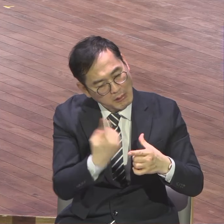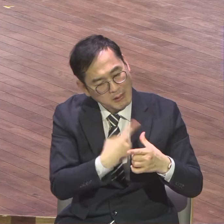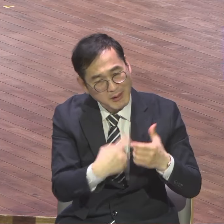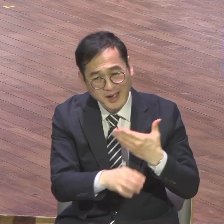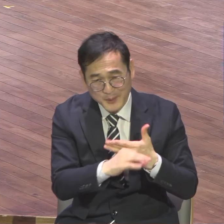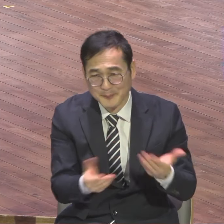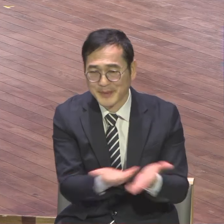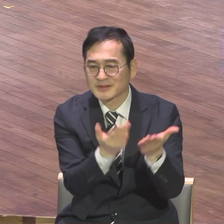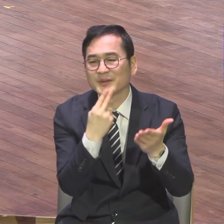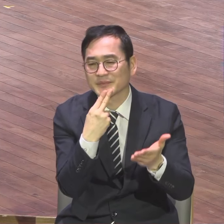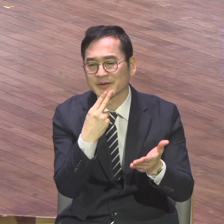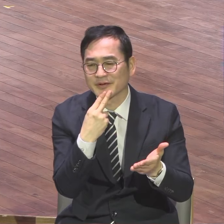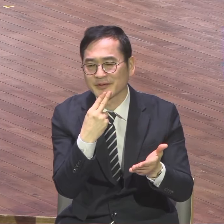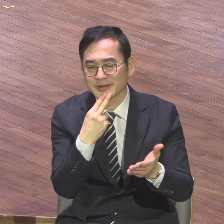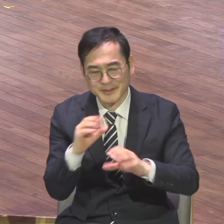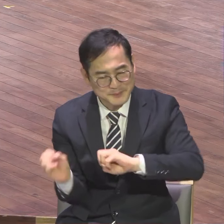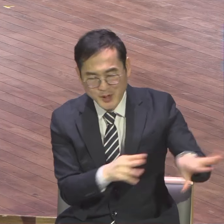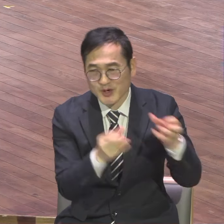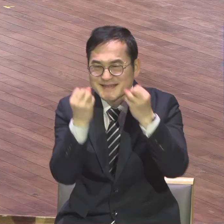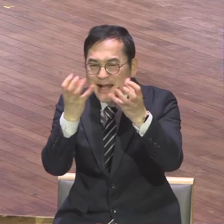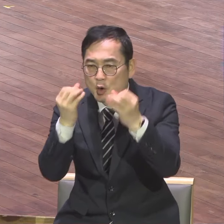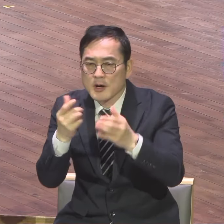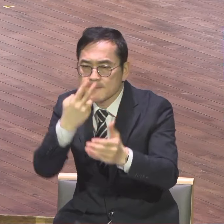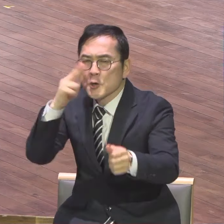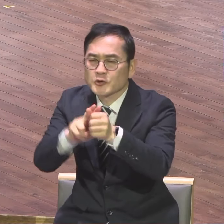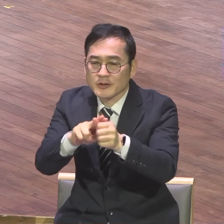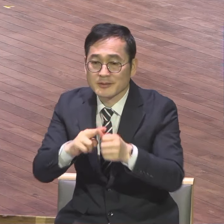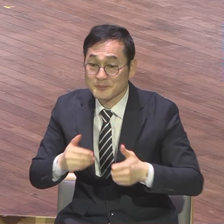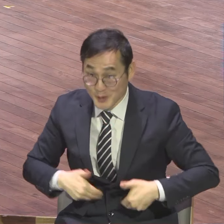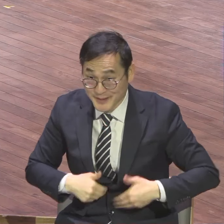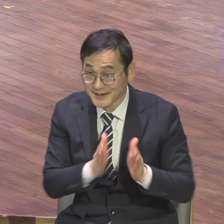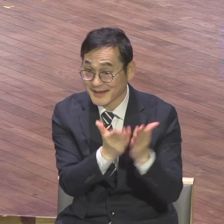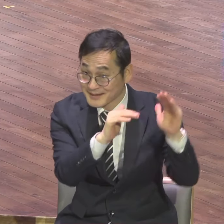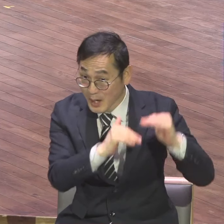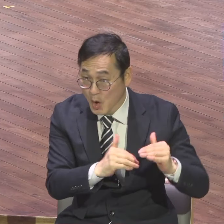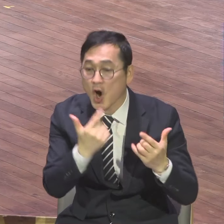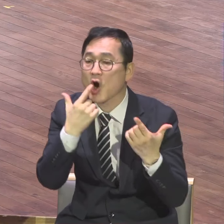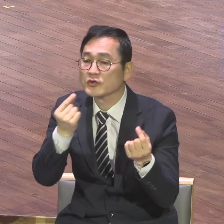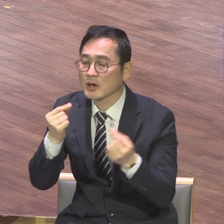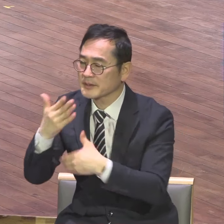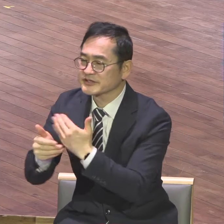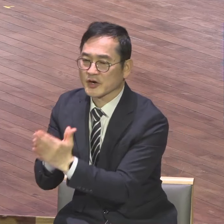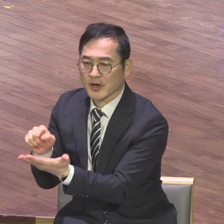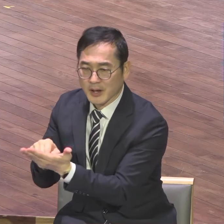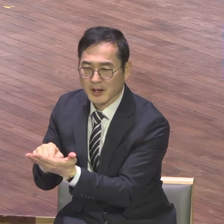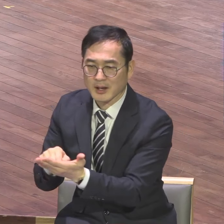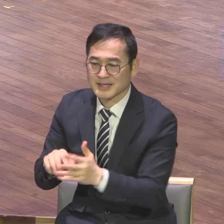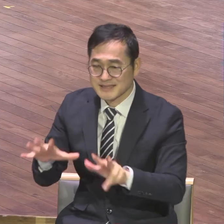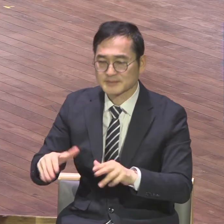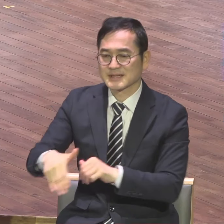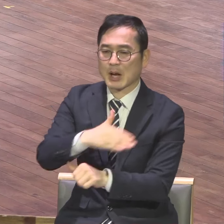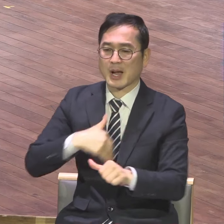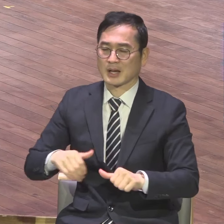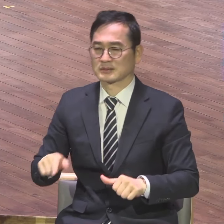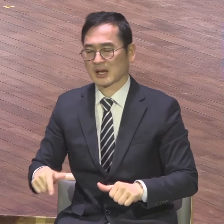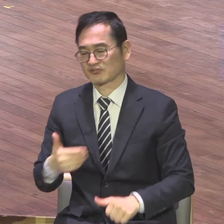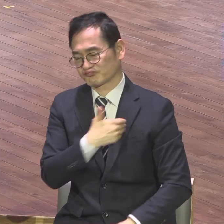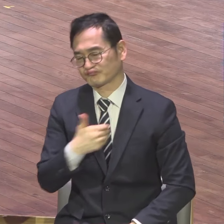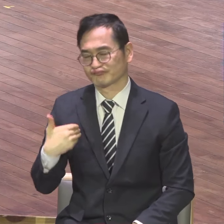거예요 이만하면 됐지 현실이 안좋아하는 순간 끝납니다 사단 난장판 되어버립니다 날로 날로